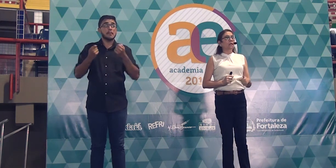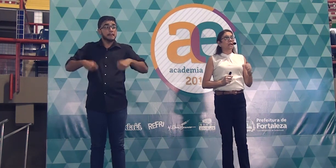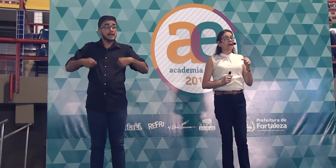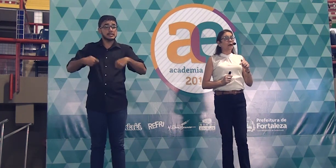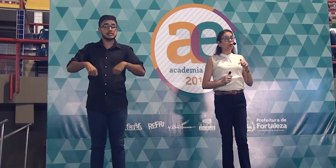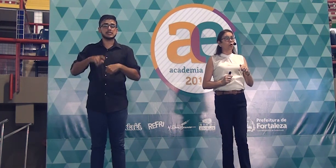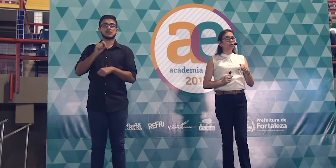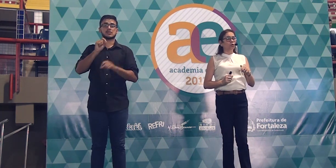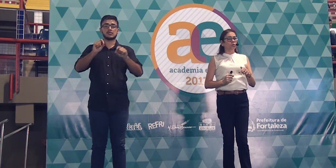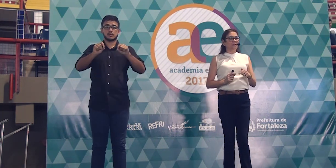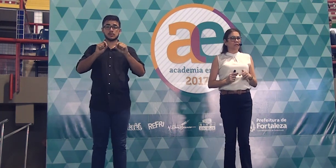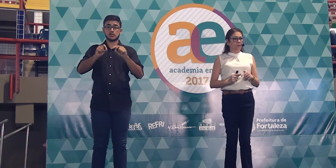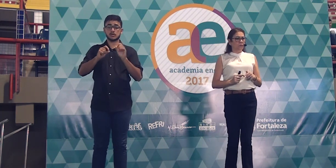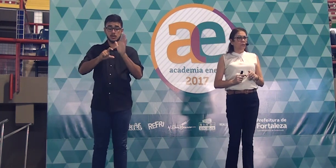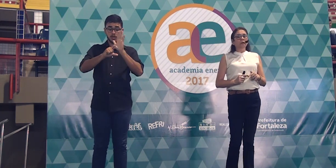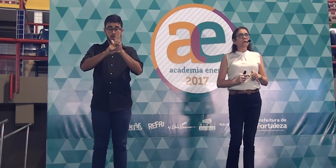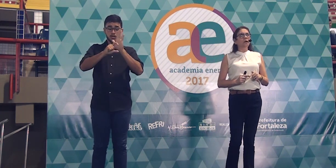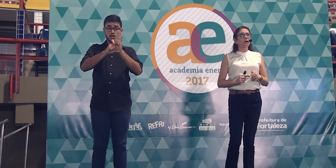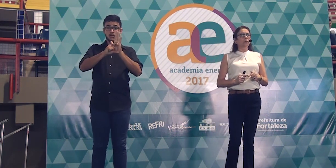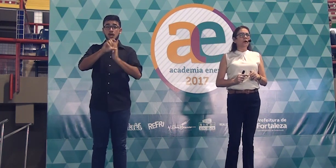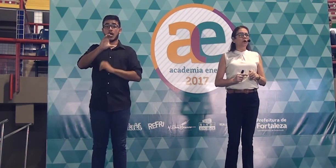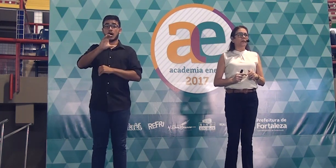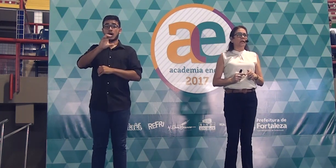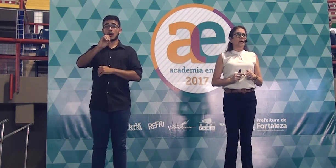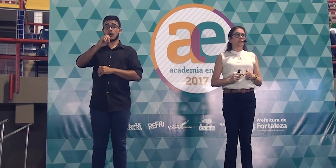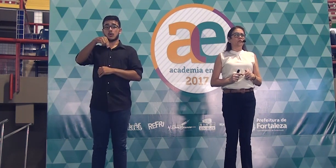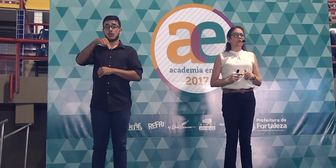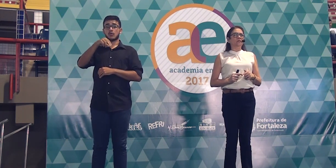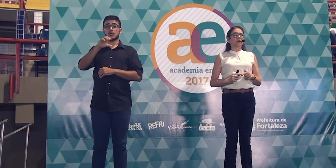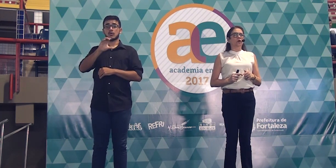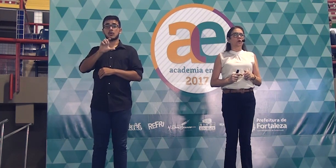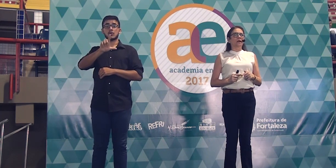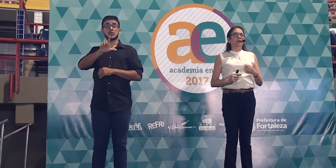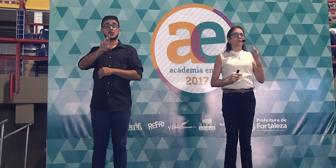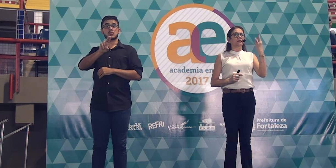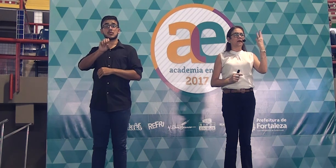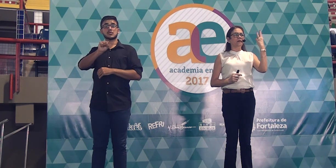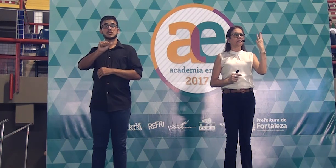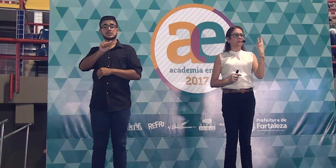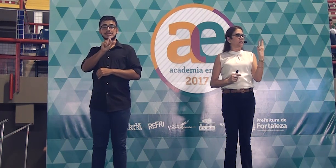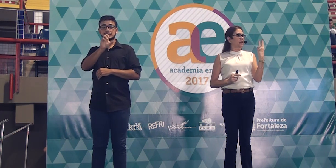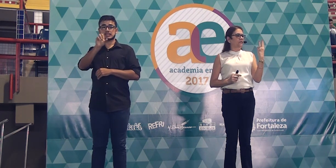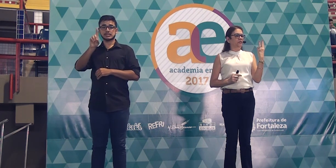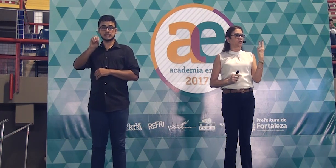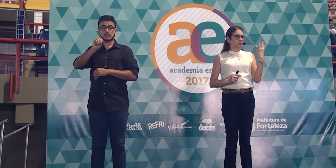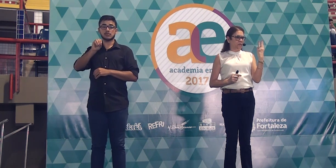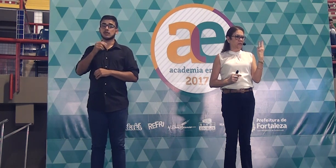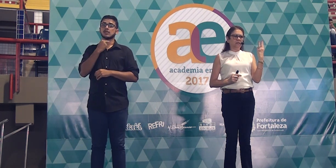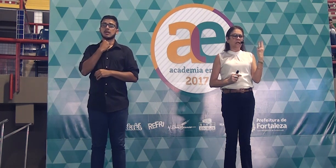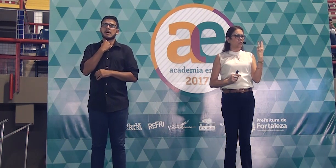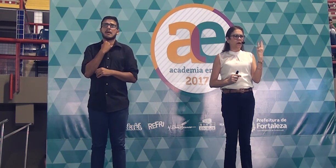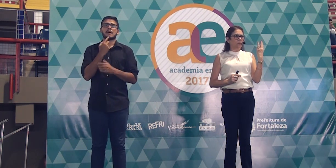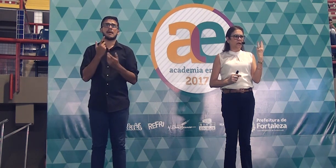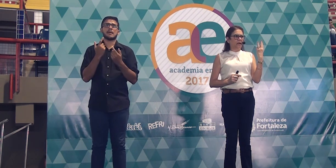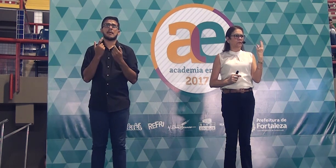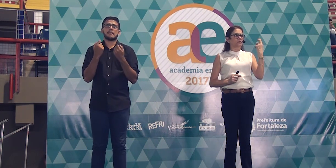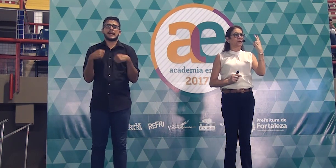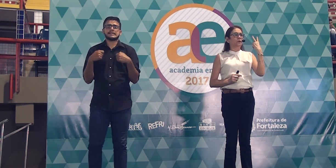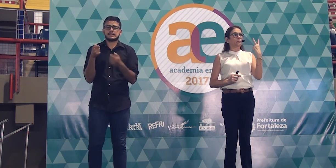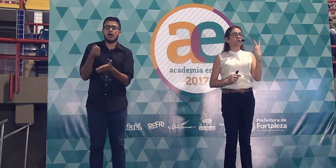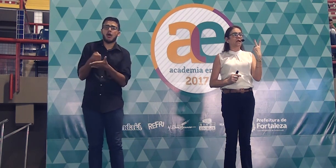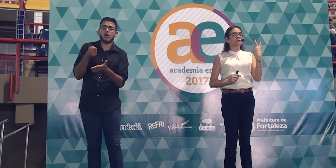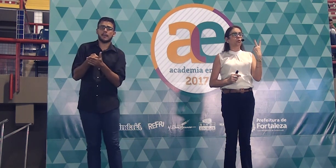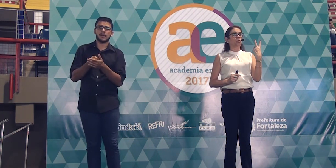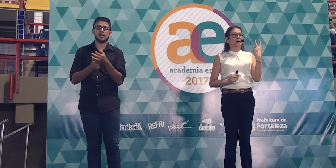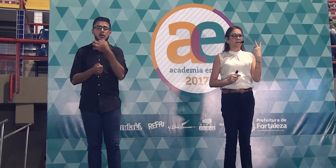que na conclusão, não é obrigado você colocar três intervenções. Não é obrigado.